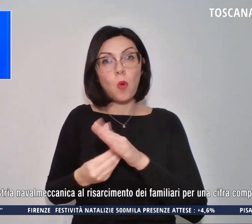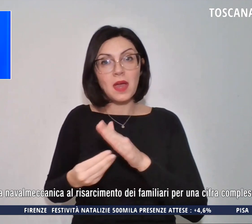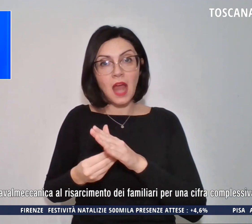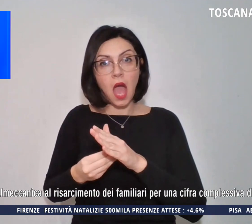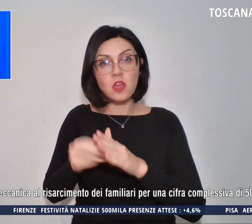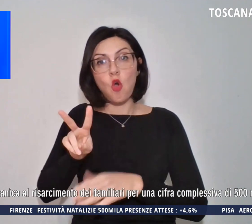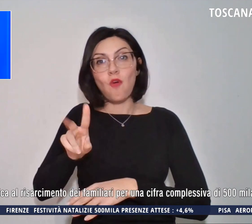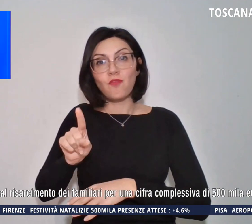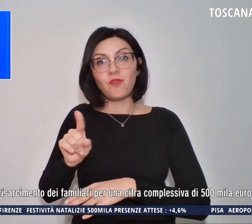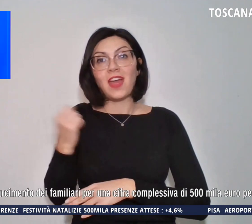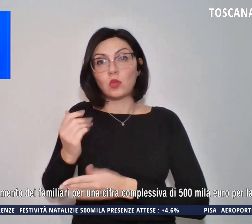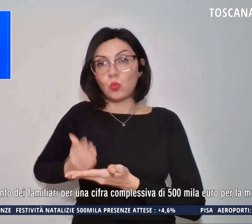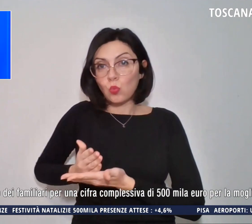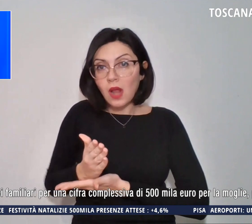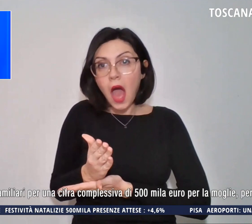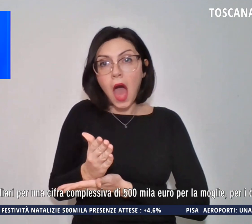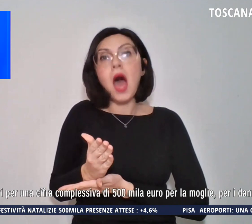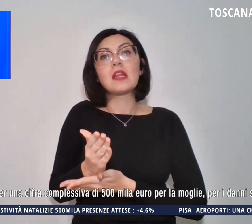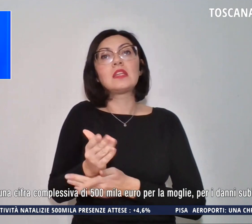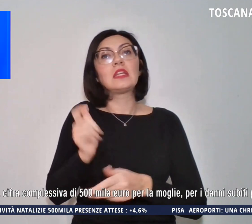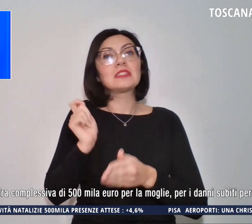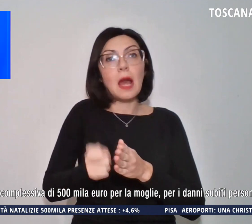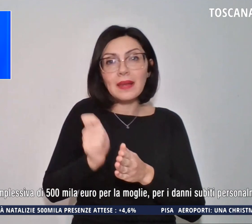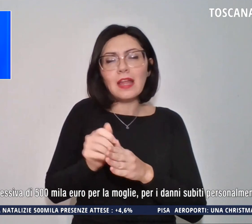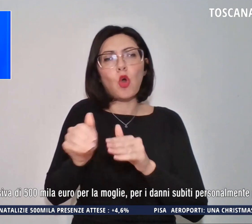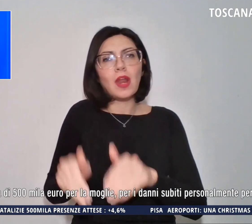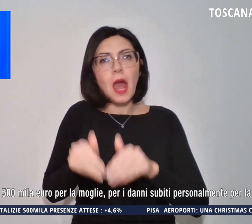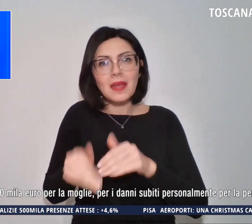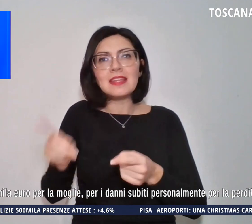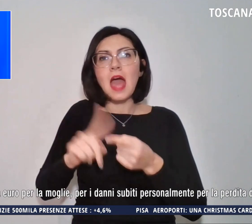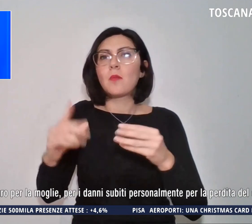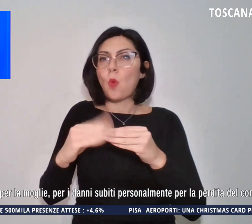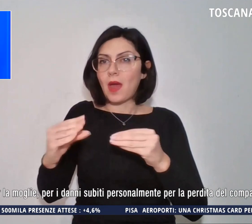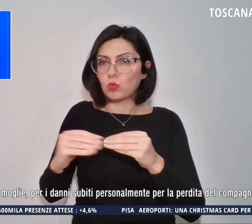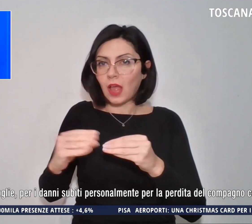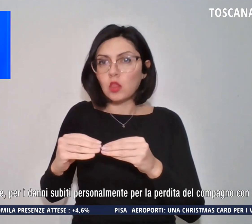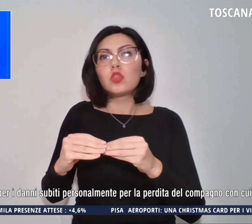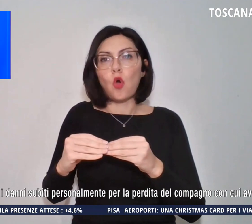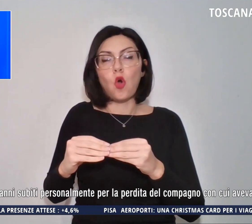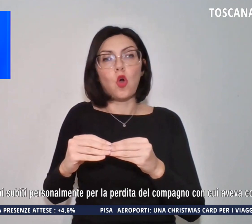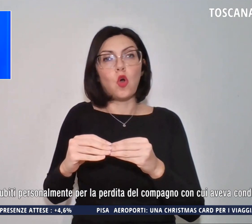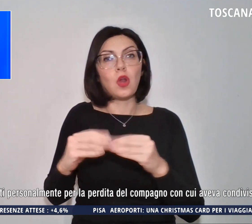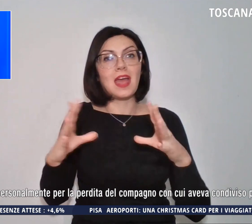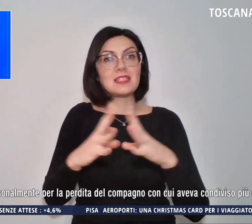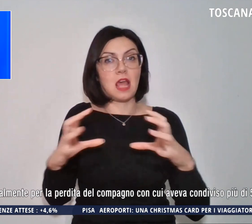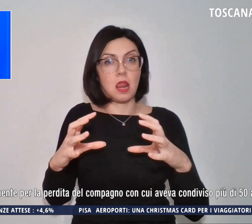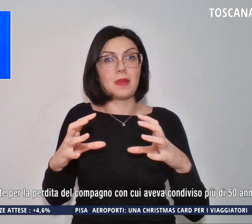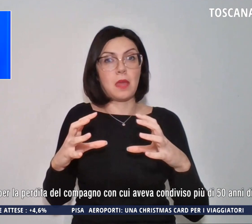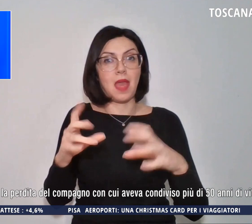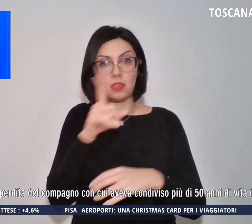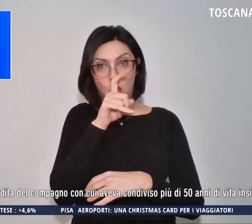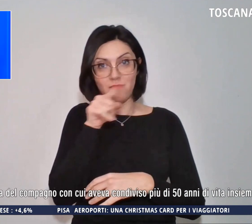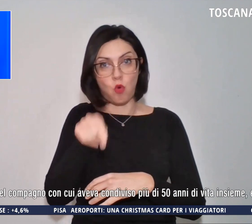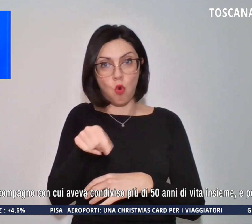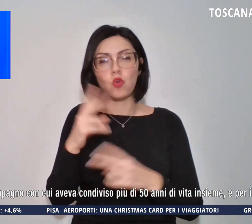scalpellinatore, carpentiere e manutentore allo stabilimento di Livorno rimanendo